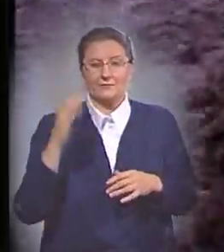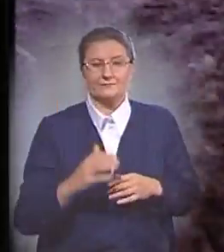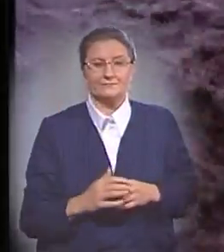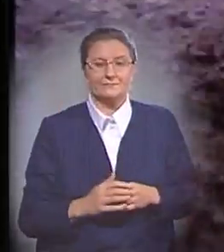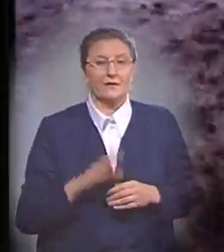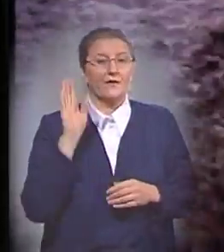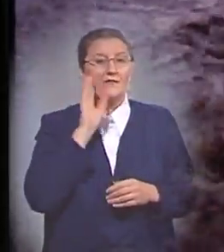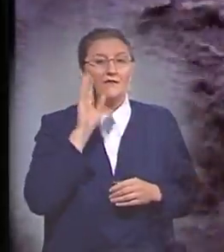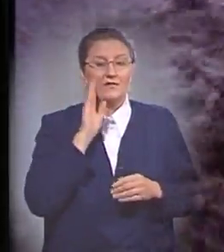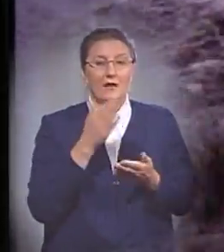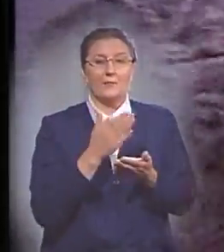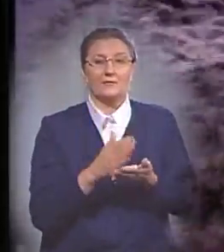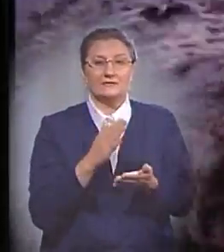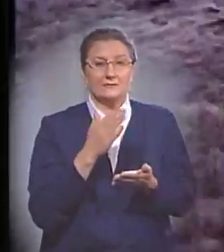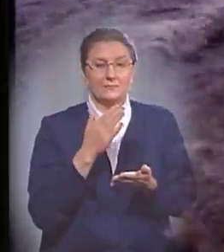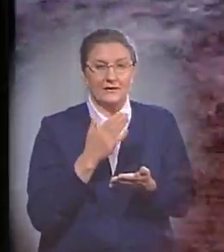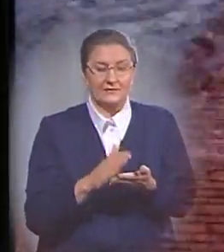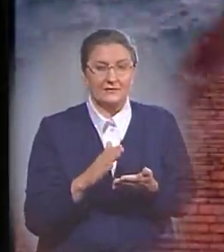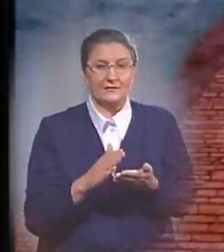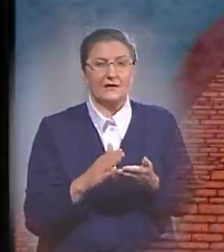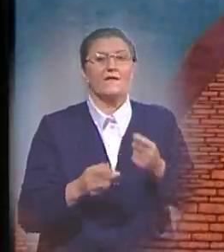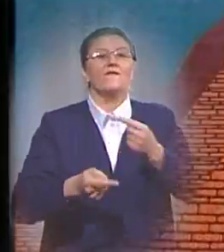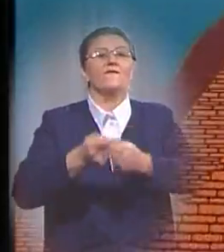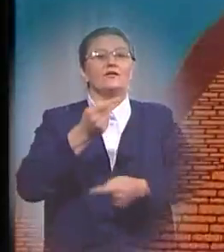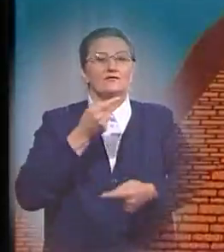Вода же постепенно возвращалась с земли.